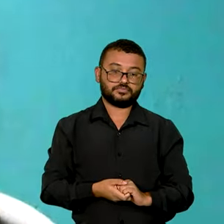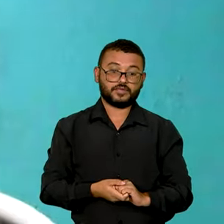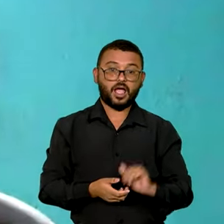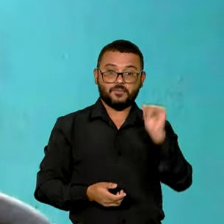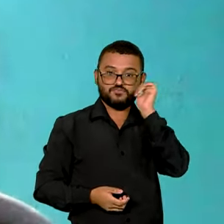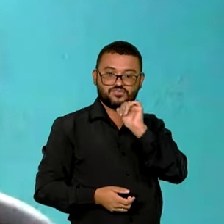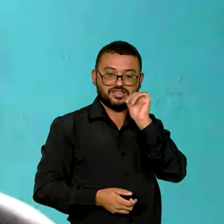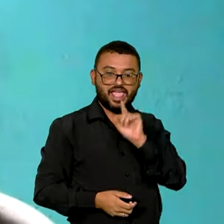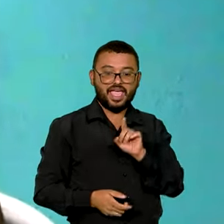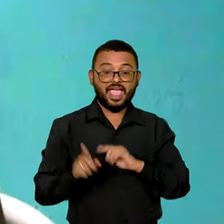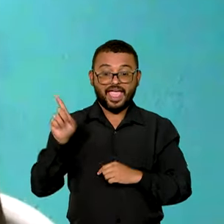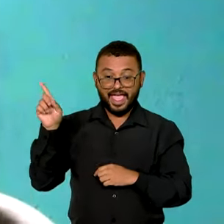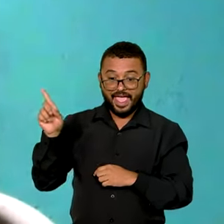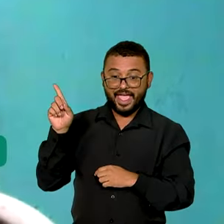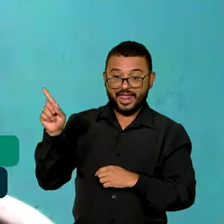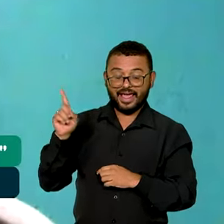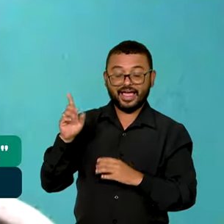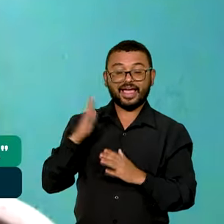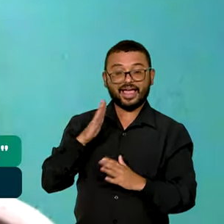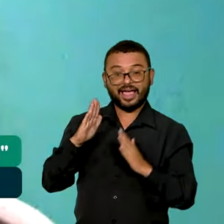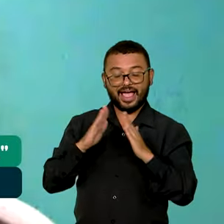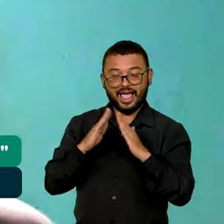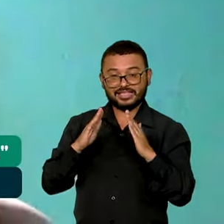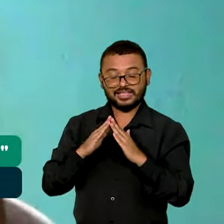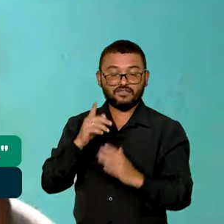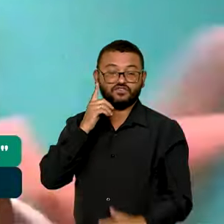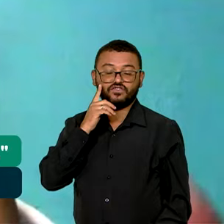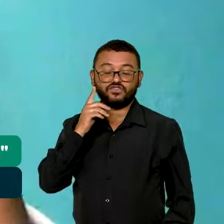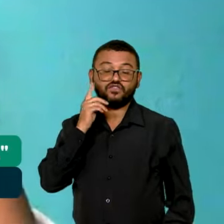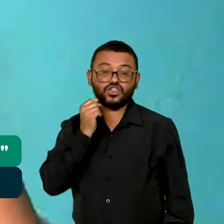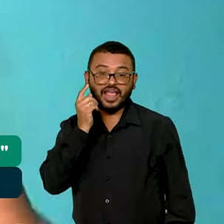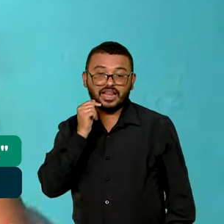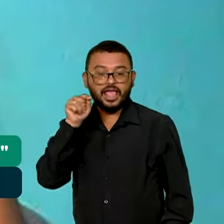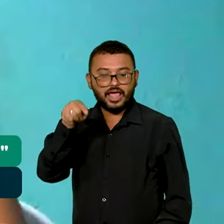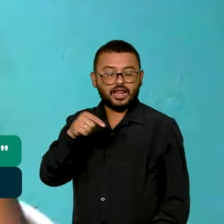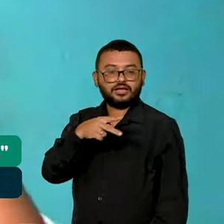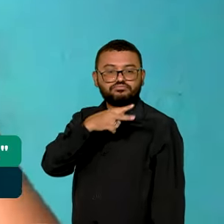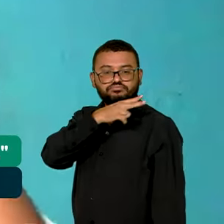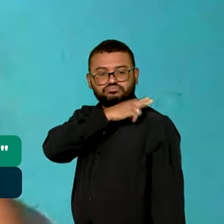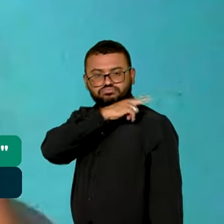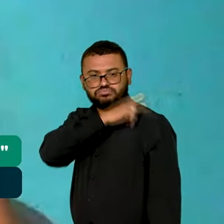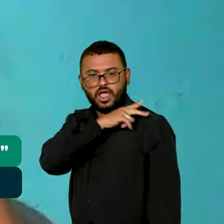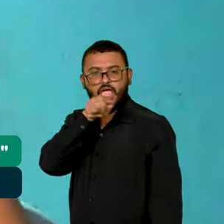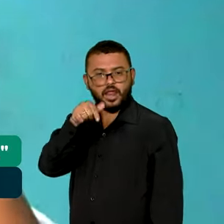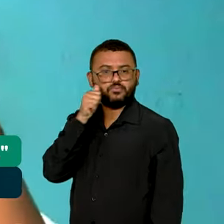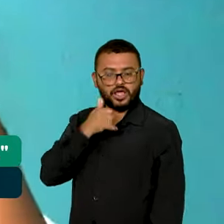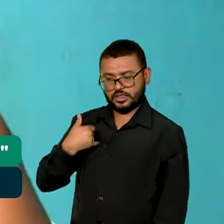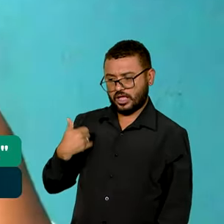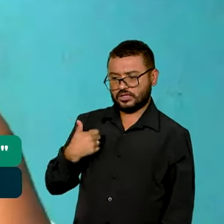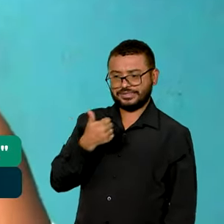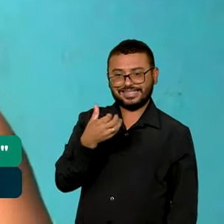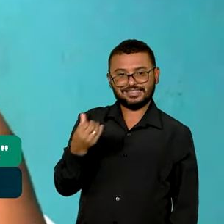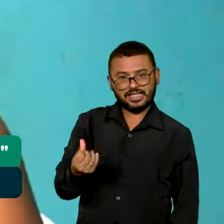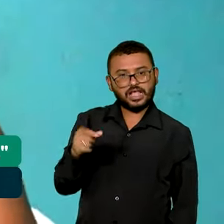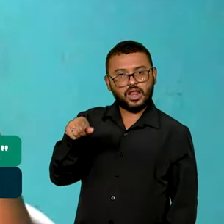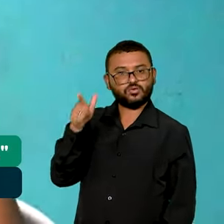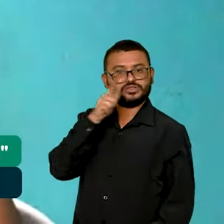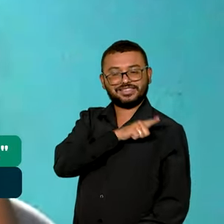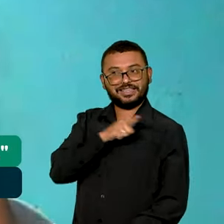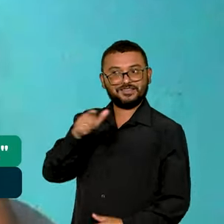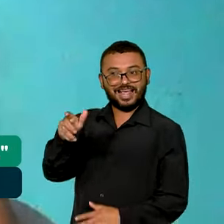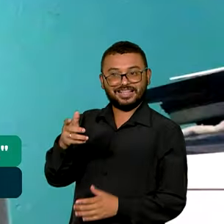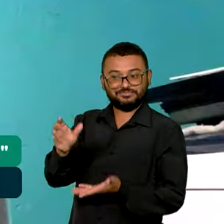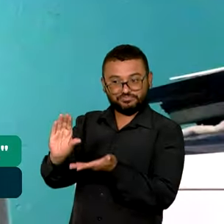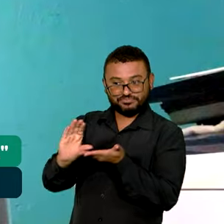Moradora de Fortaleza, Ana Clara, está no segundo ano do ensino médio. Aos 16 anos, ela recebeu com